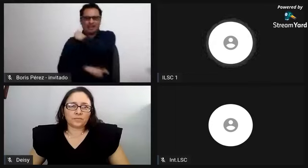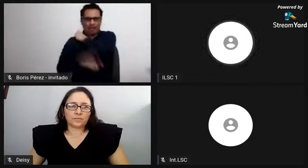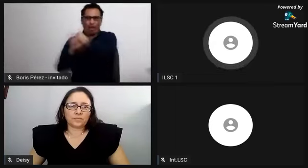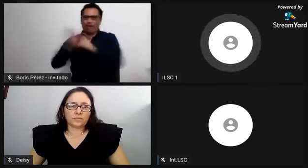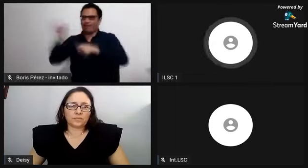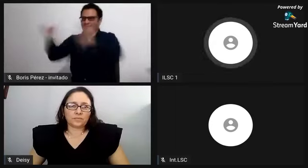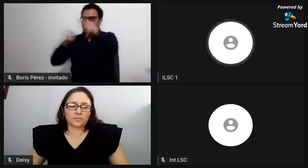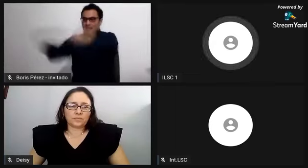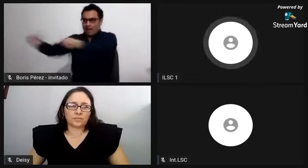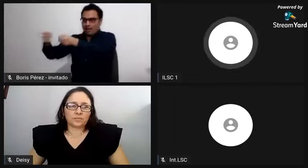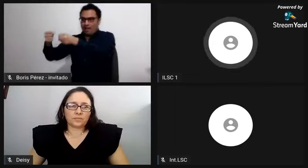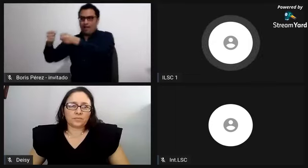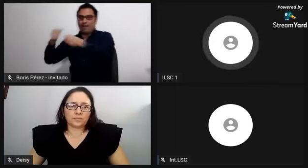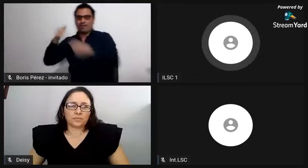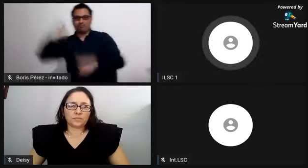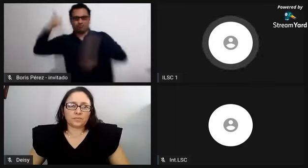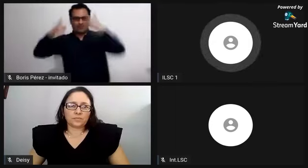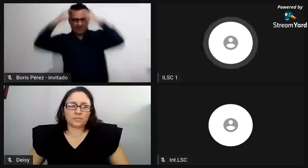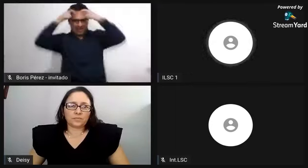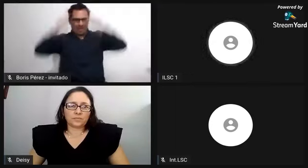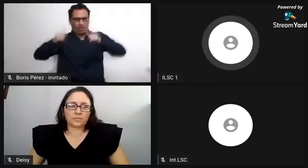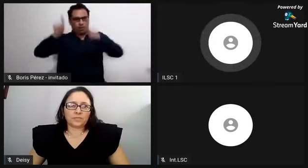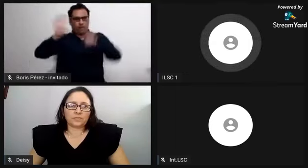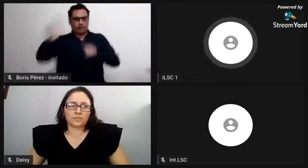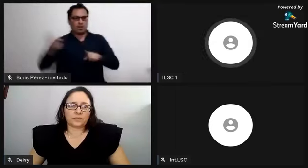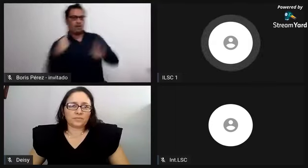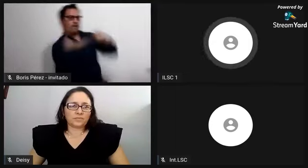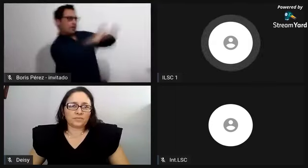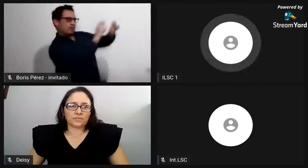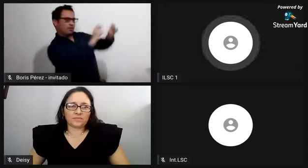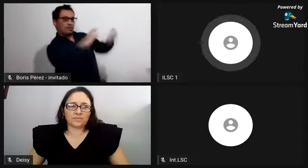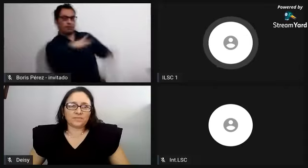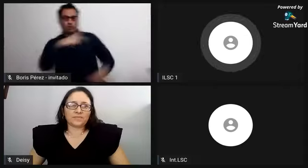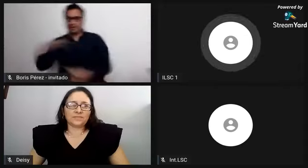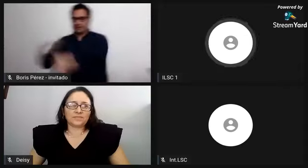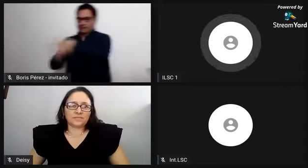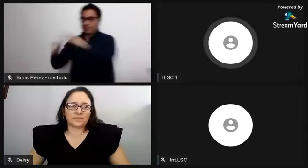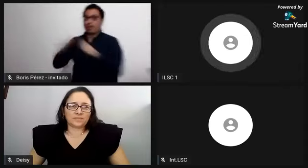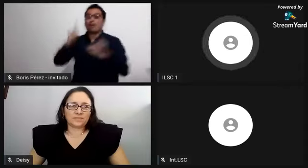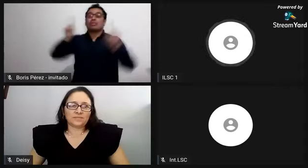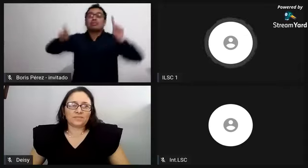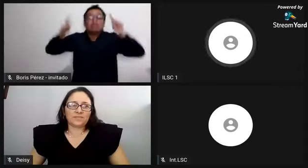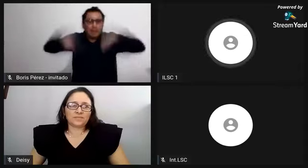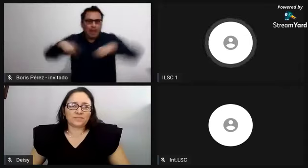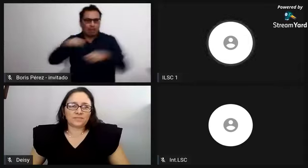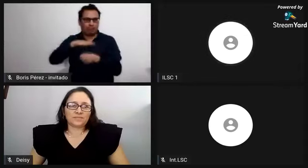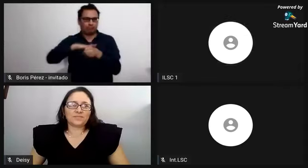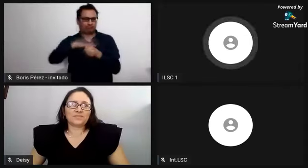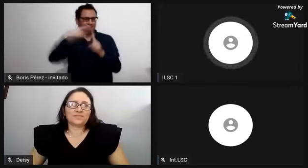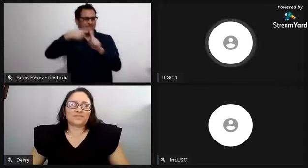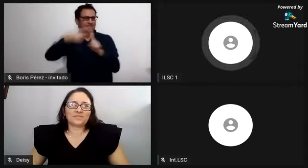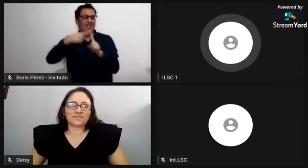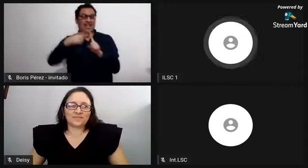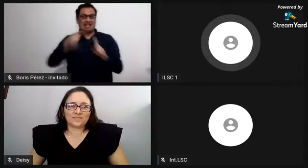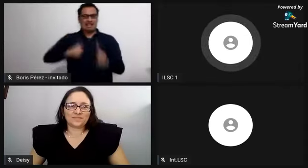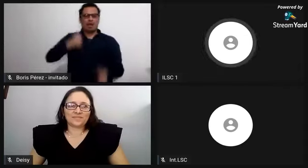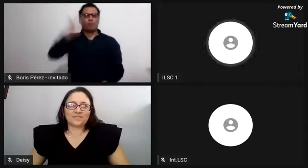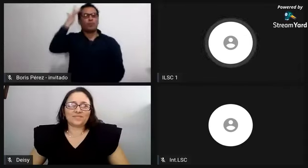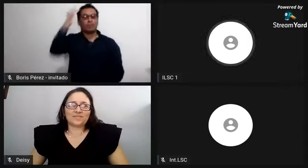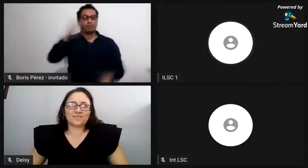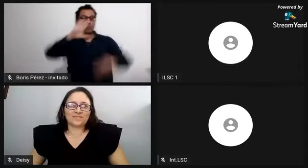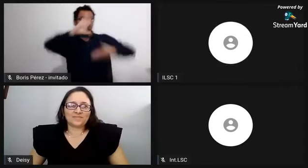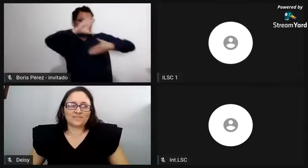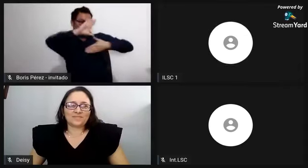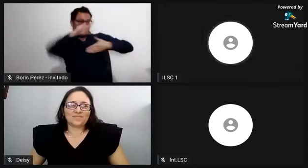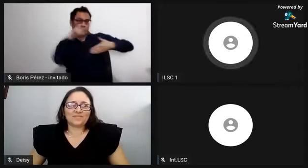o, digamos, consecuencias de perder durante la batalla eran ser traficados como esclavos a otros